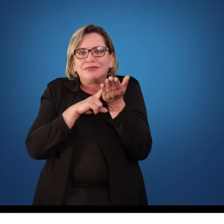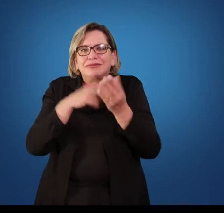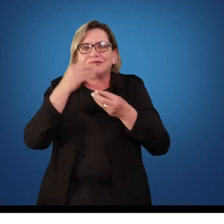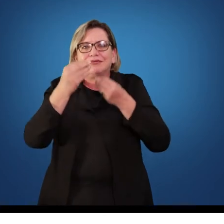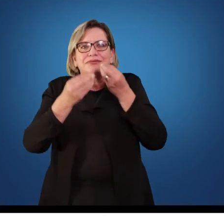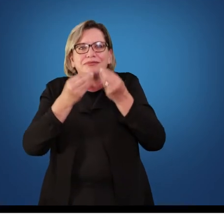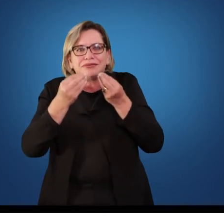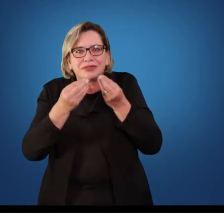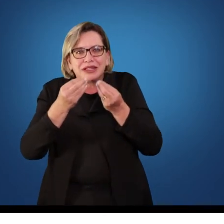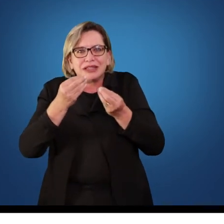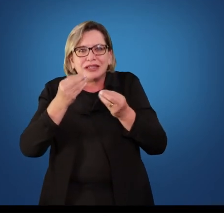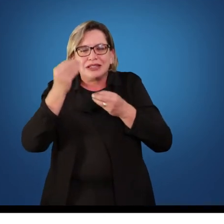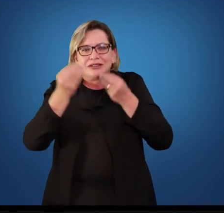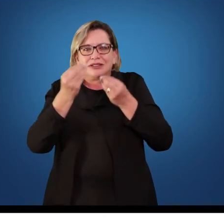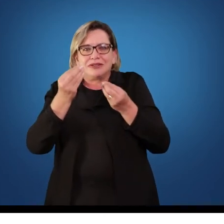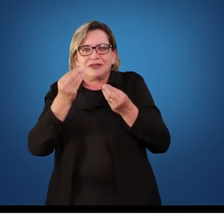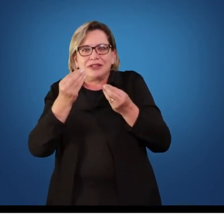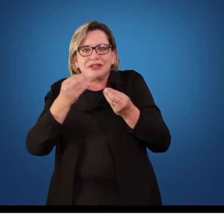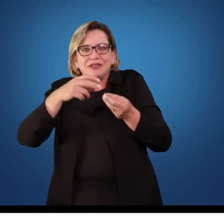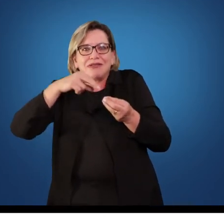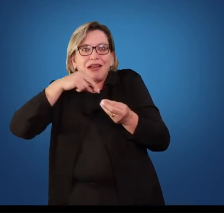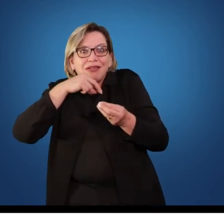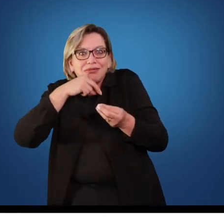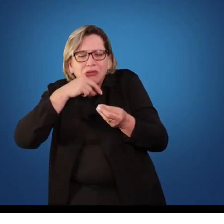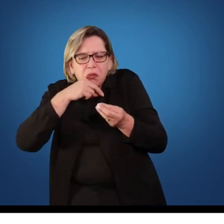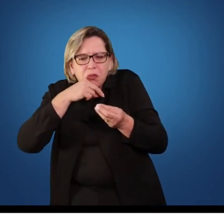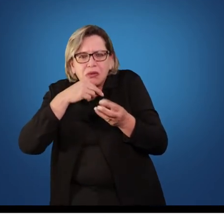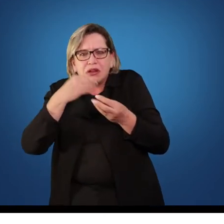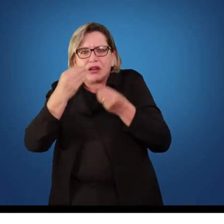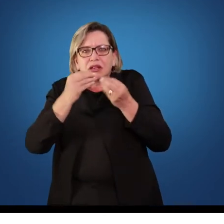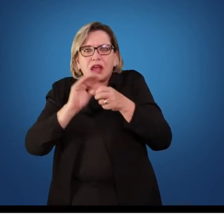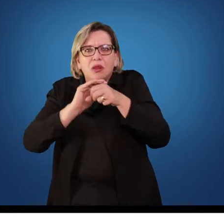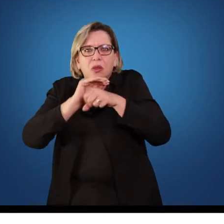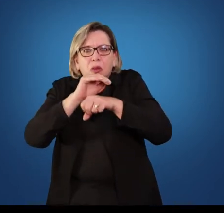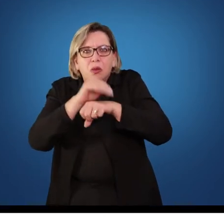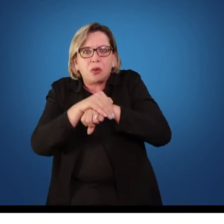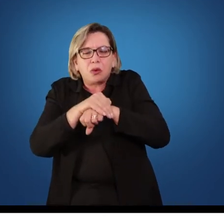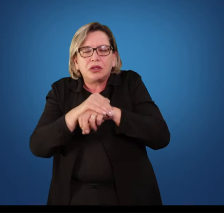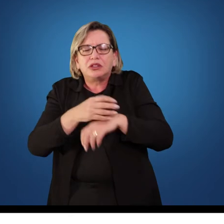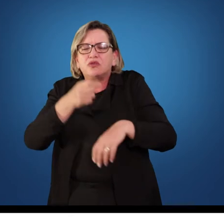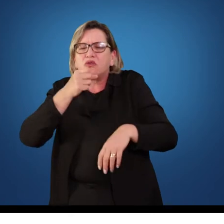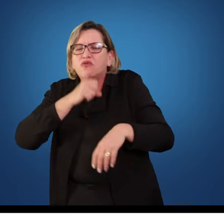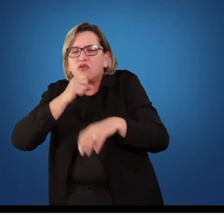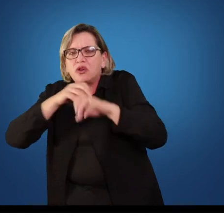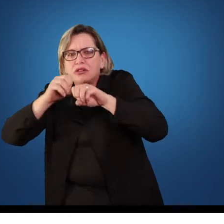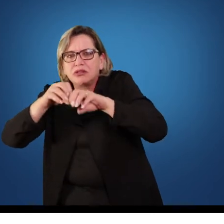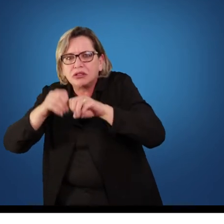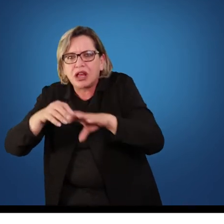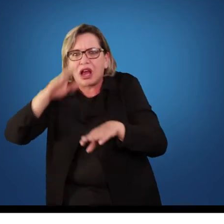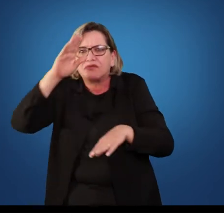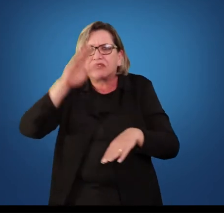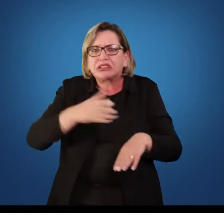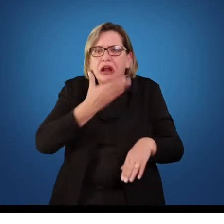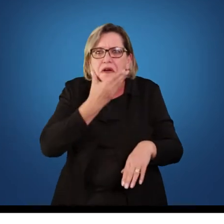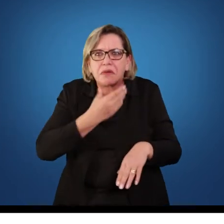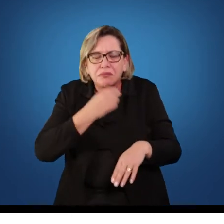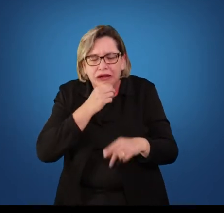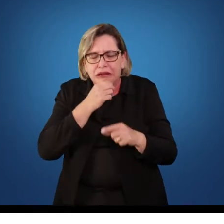de tarde com o pai ou com o irmão e à noite com o pai ou com o avô da mesma pessoa. Então nós trabalhávamos com a família